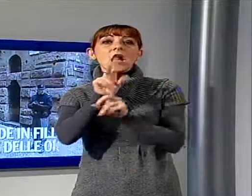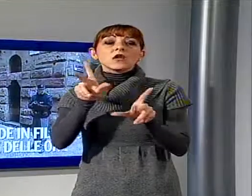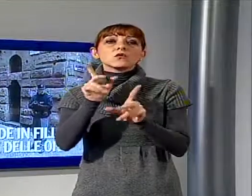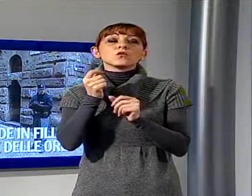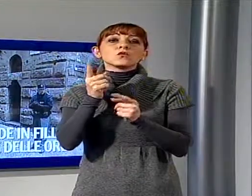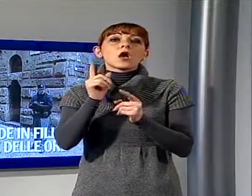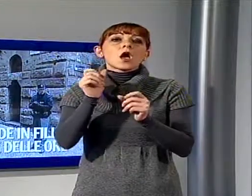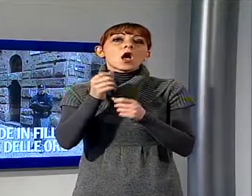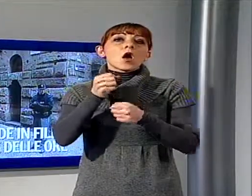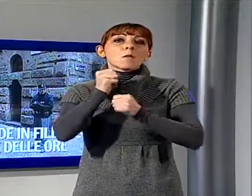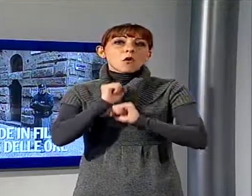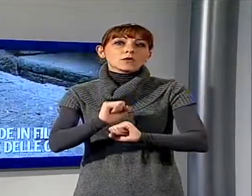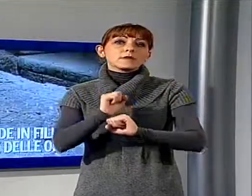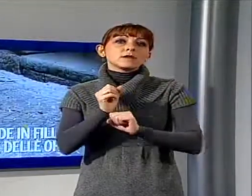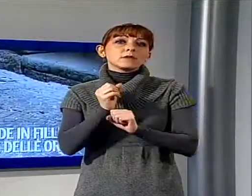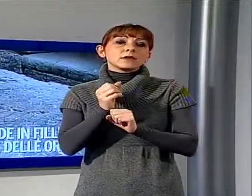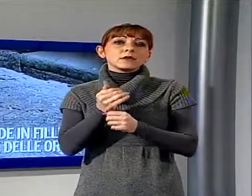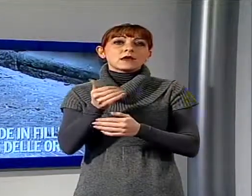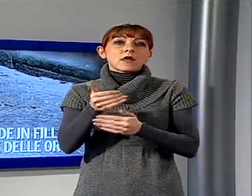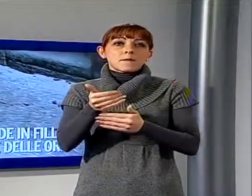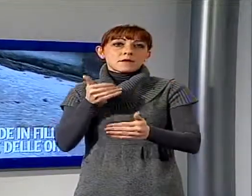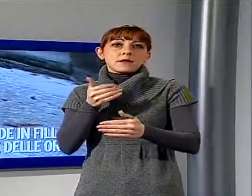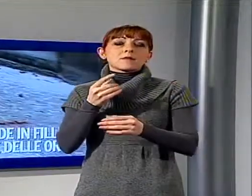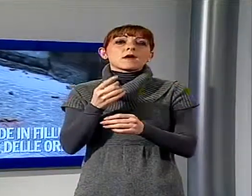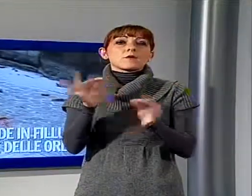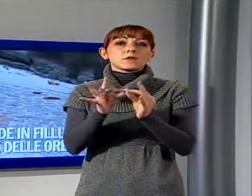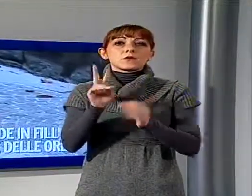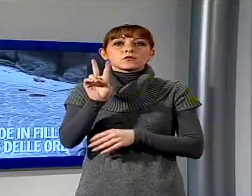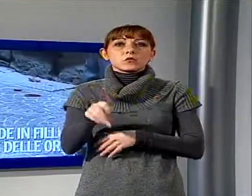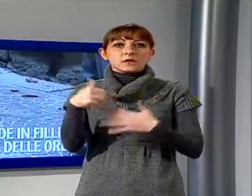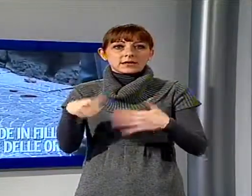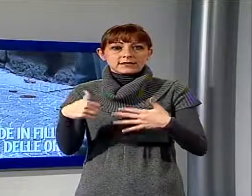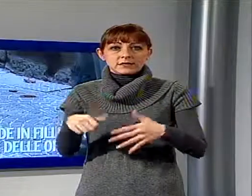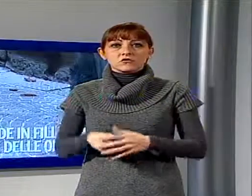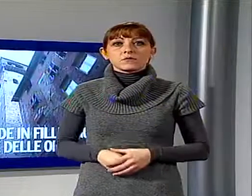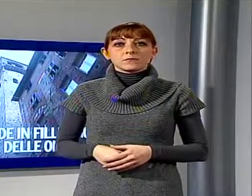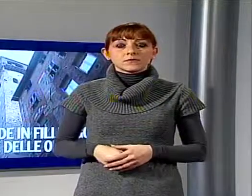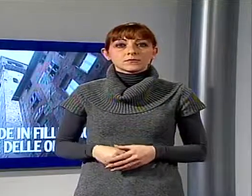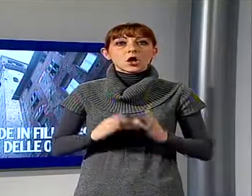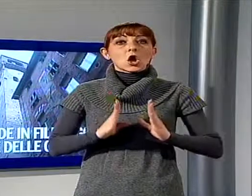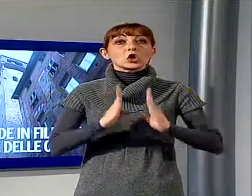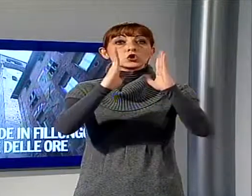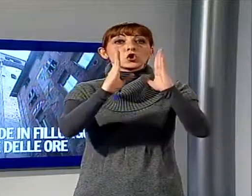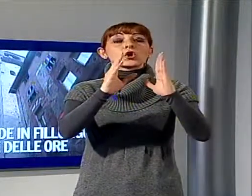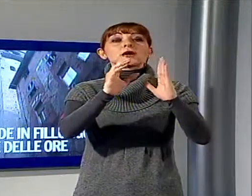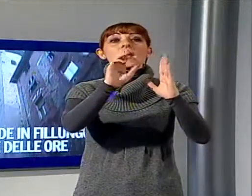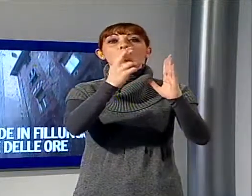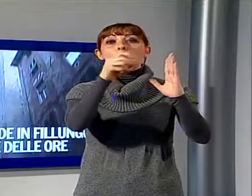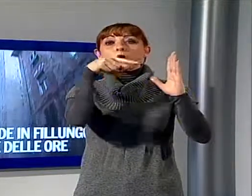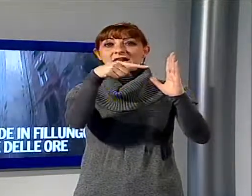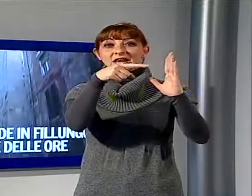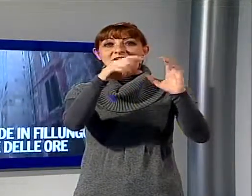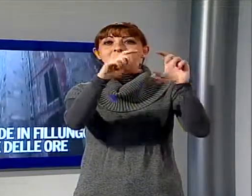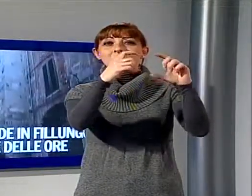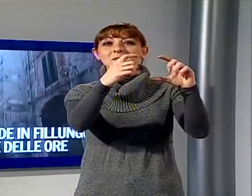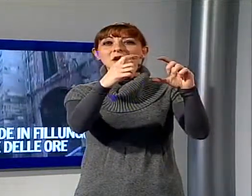Mattone cade in filungo dalla Torre delle Ore. Tragedia sfiorata questa mattina in centro storico. Il detrito per